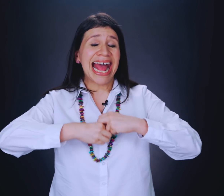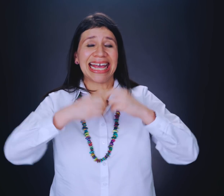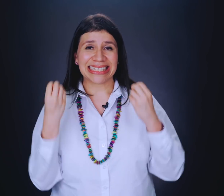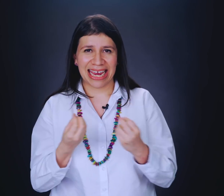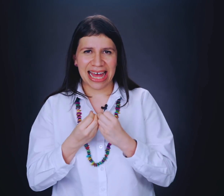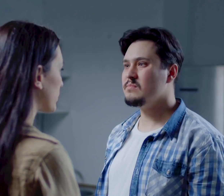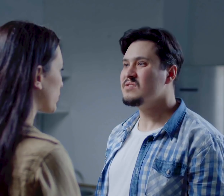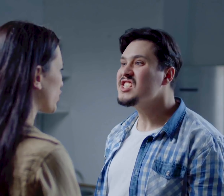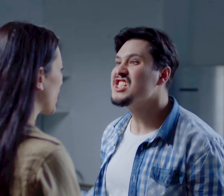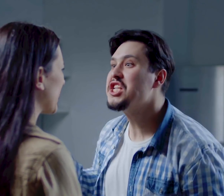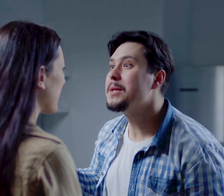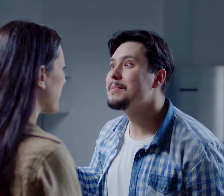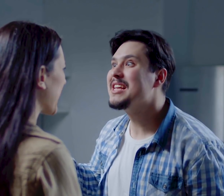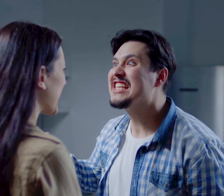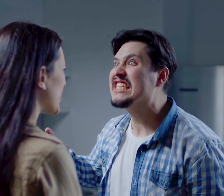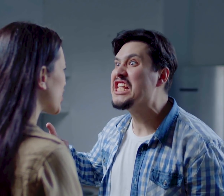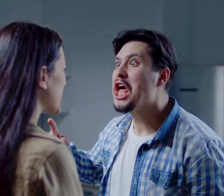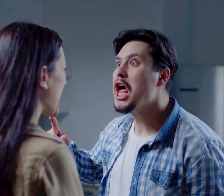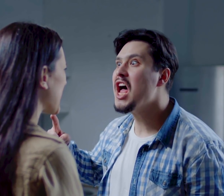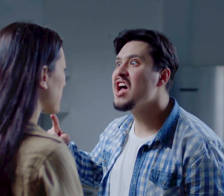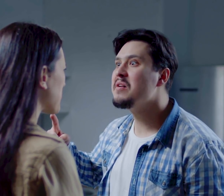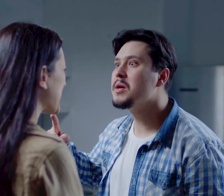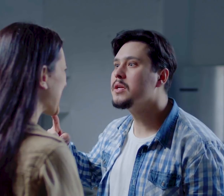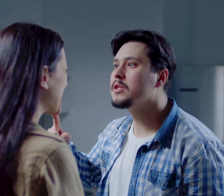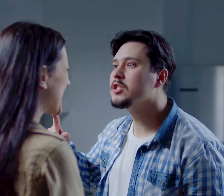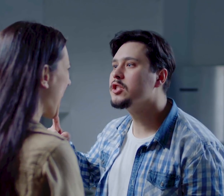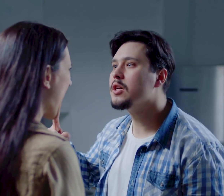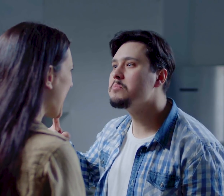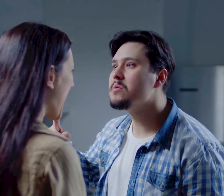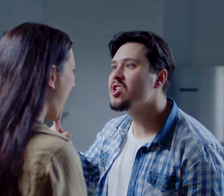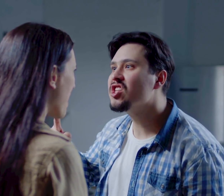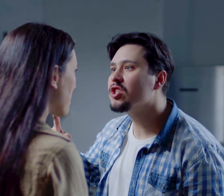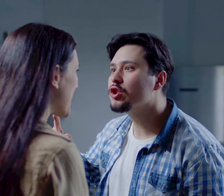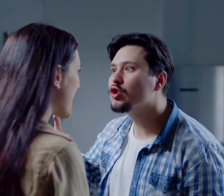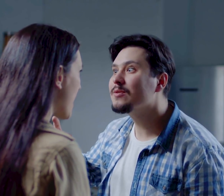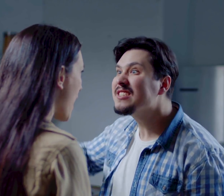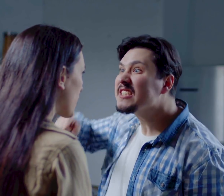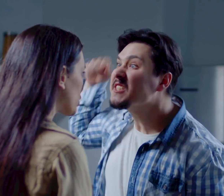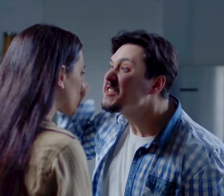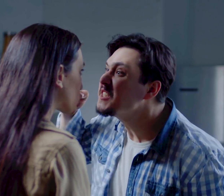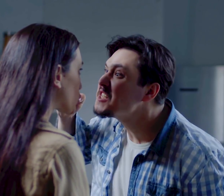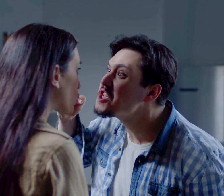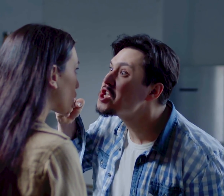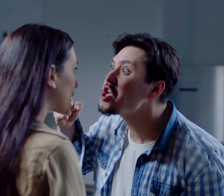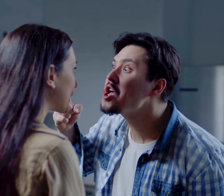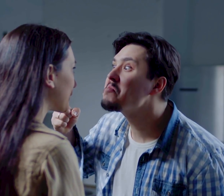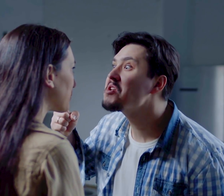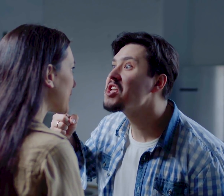exagerada ante cualquier situación. O hay ciertas situaciones que hoy literalmente hacen que me hierva la sangre, ¿no? Por